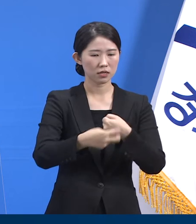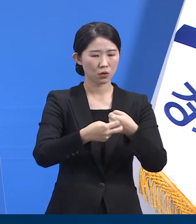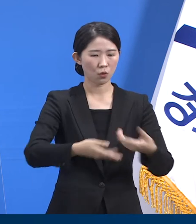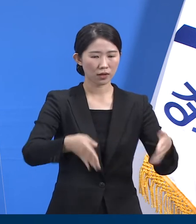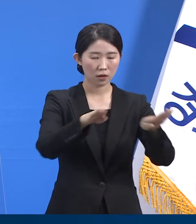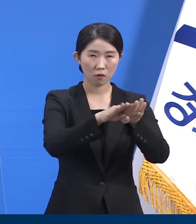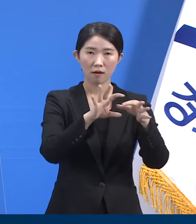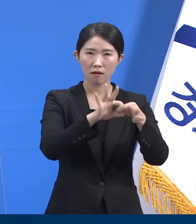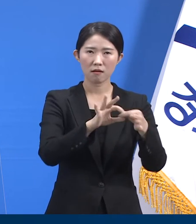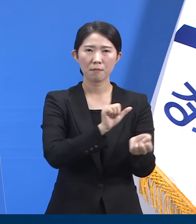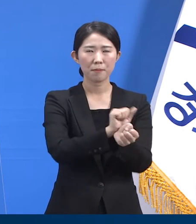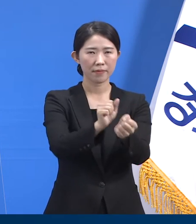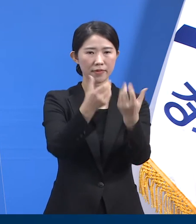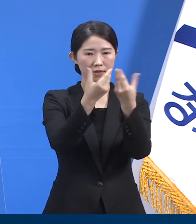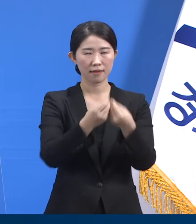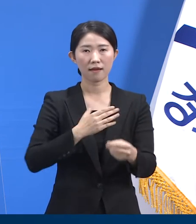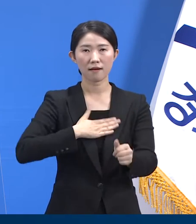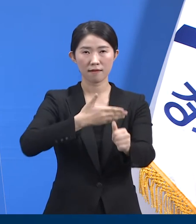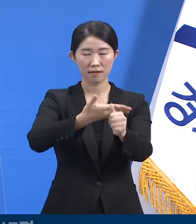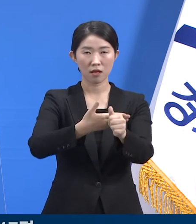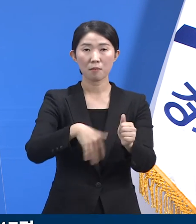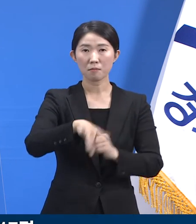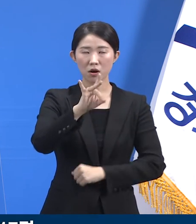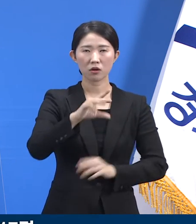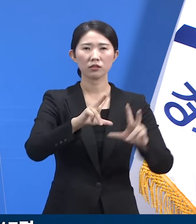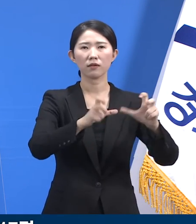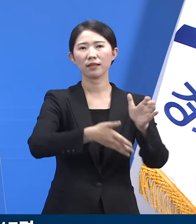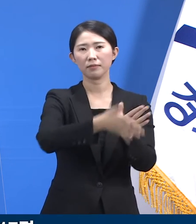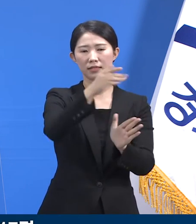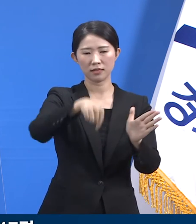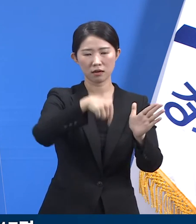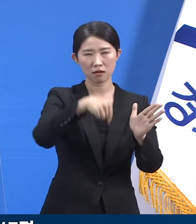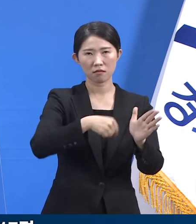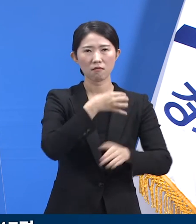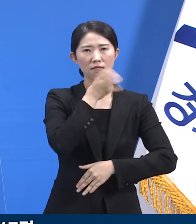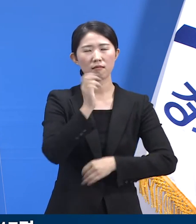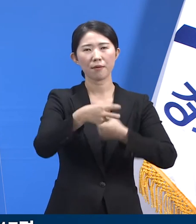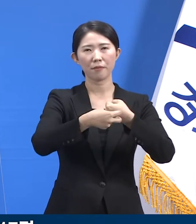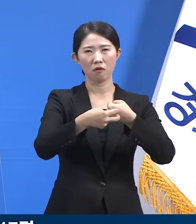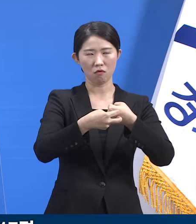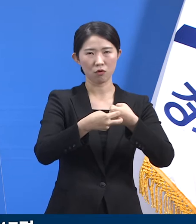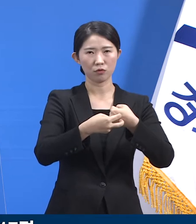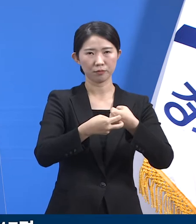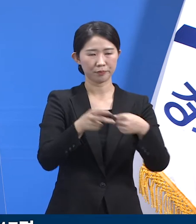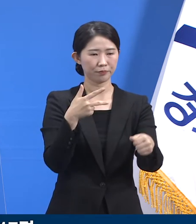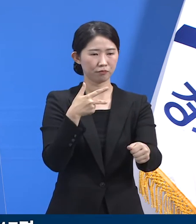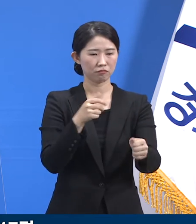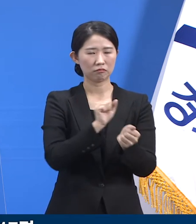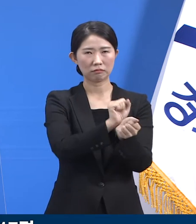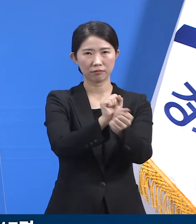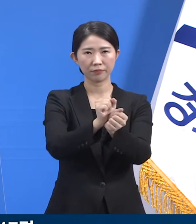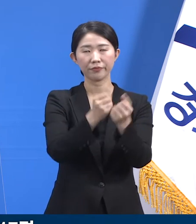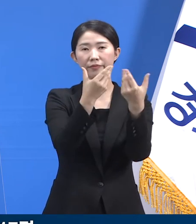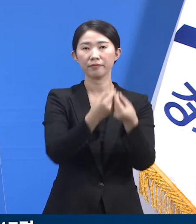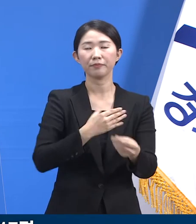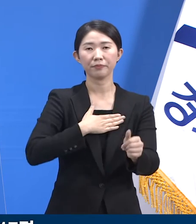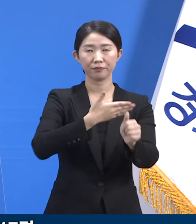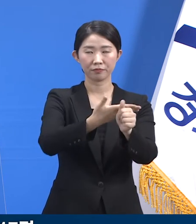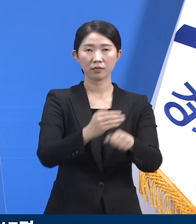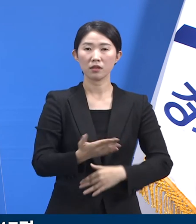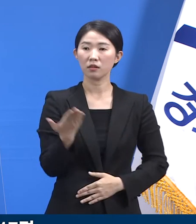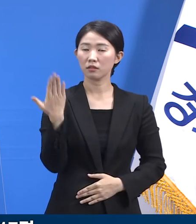대해 말씀드립니다. 먼저 성남시 소재 요양병원 집단감염 사례입니다. 지난 5월 8일